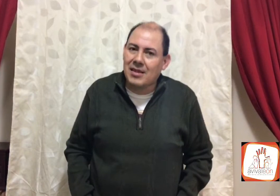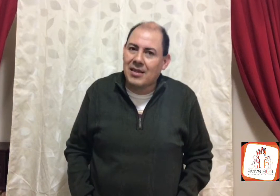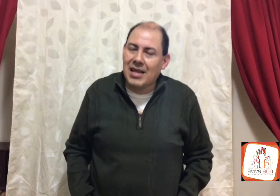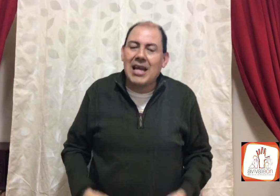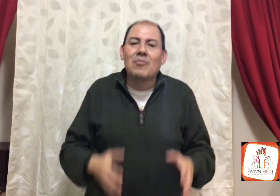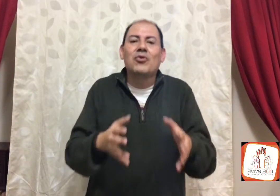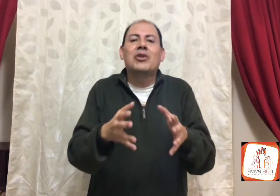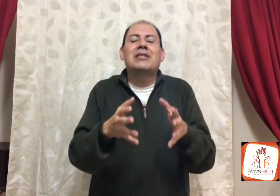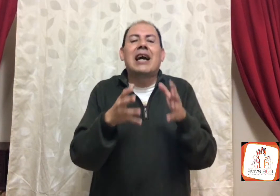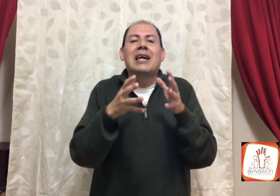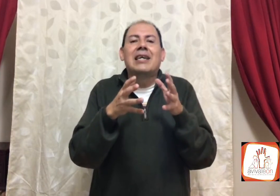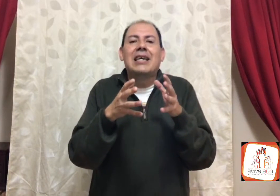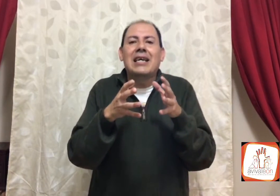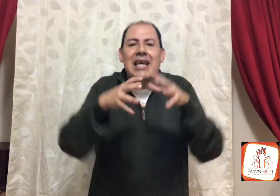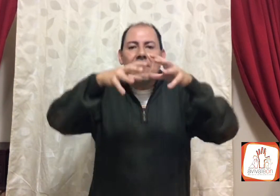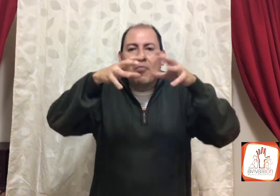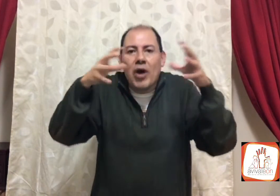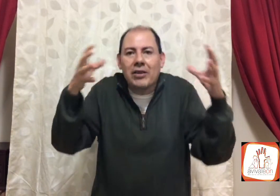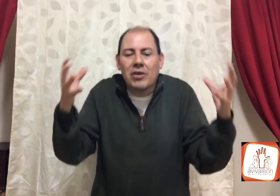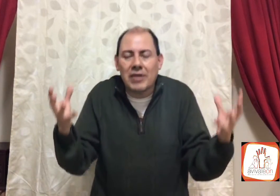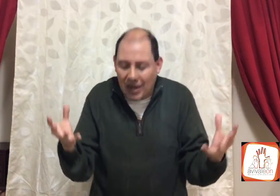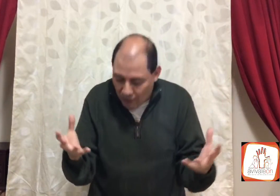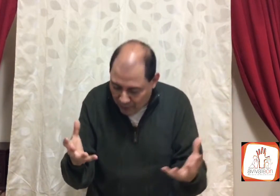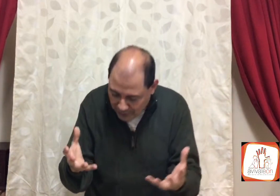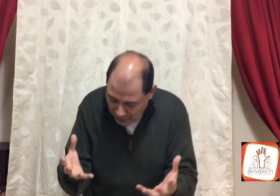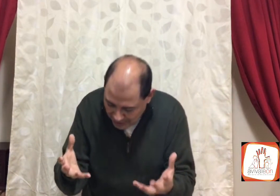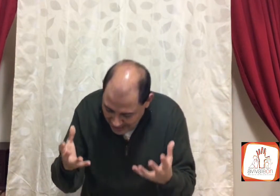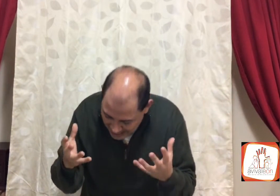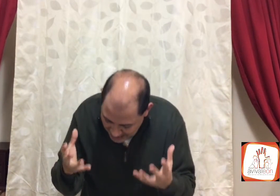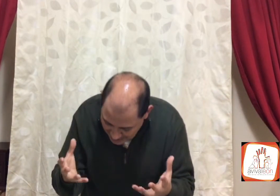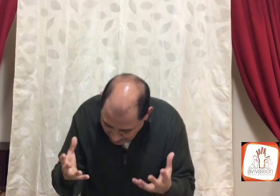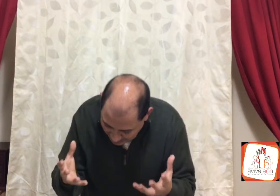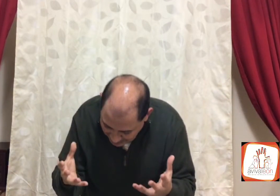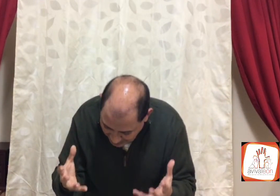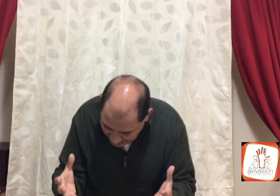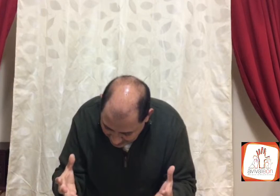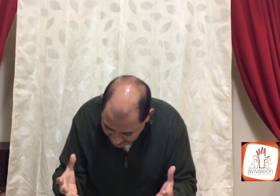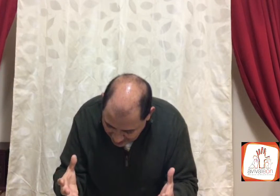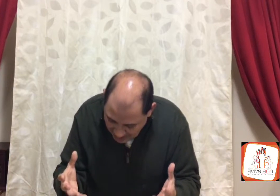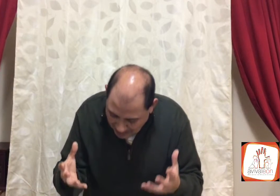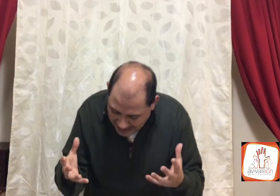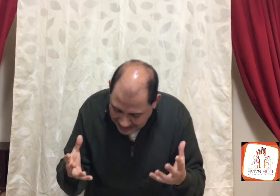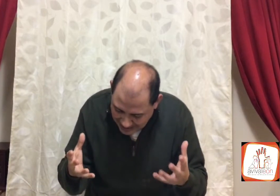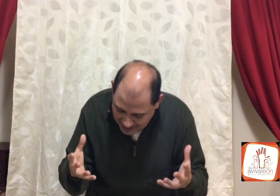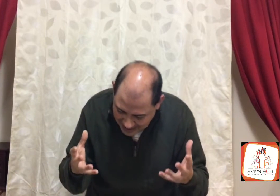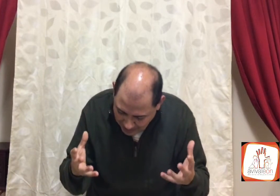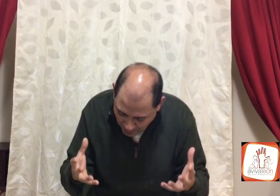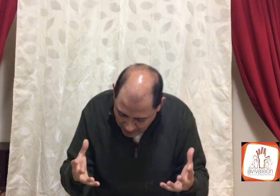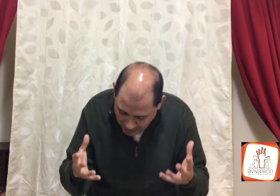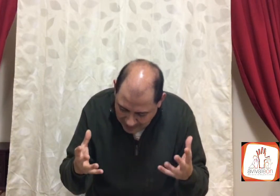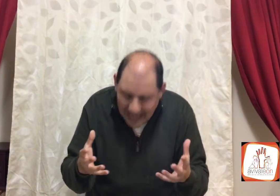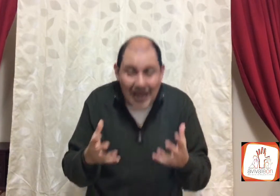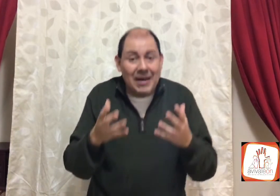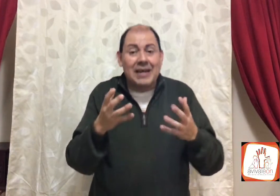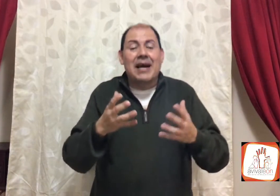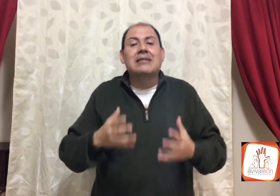el mundo está envuelto en una confusión impresionante, parecía bien al pueblo liberar a Barrabás,